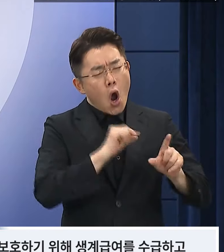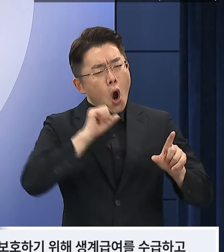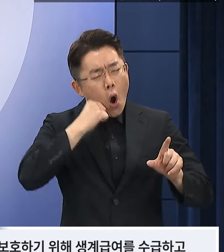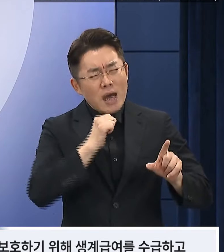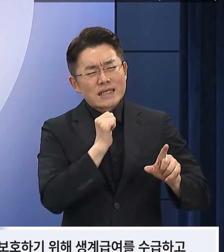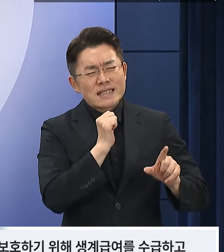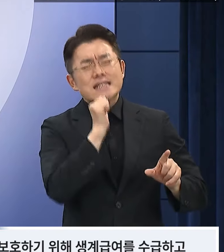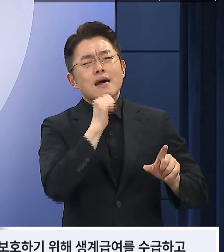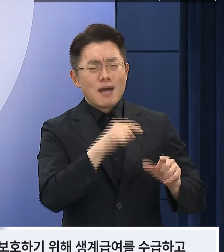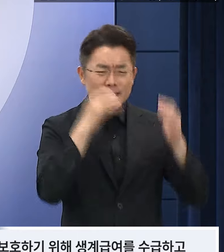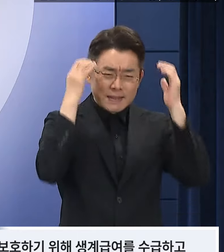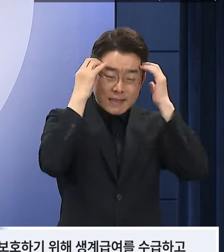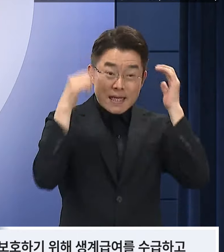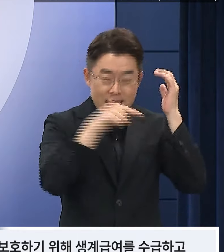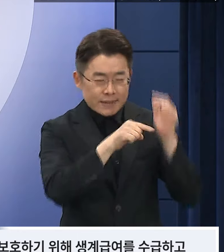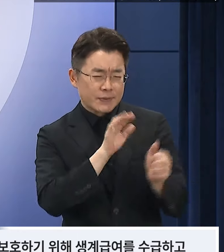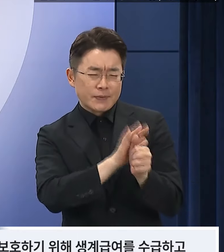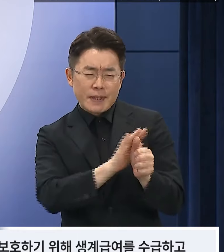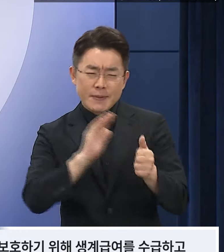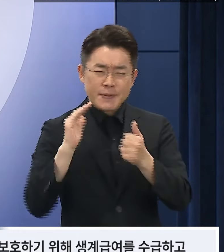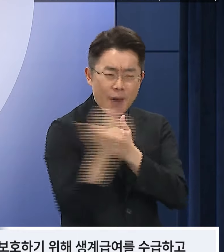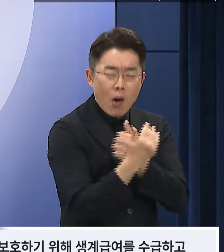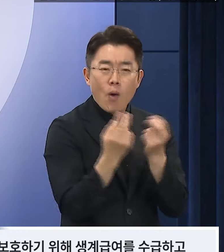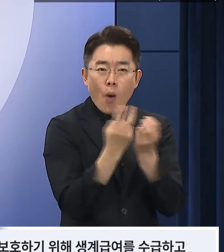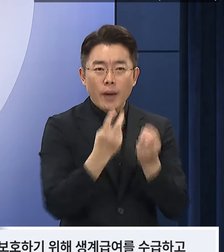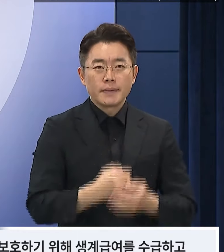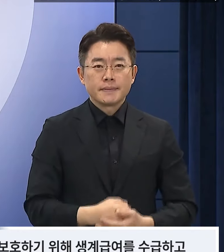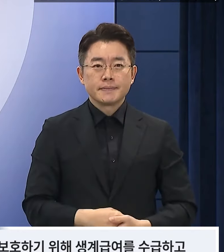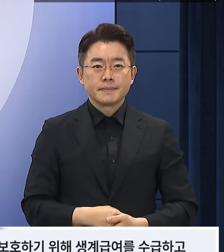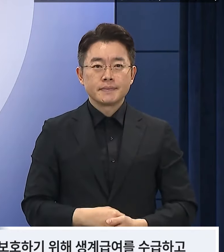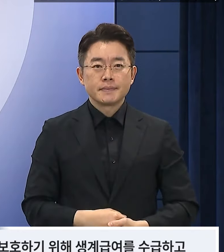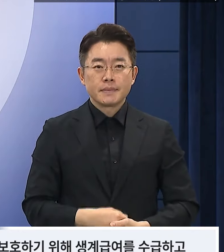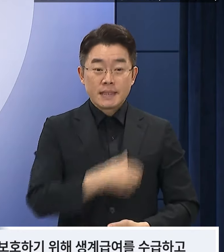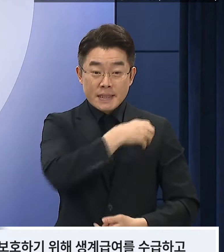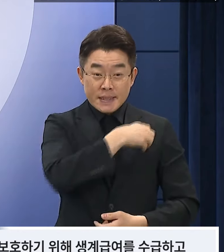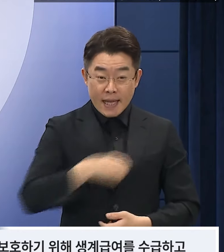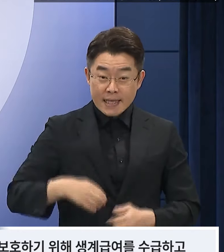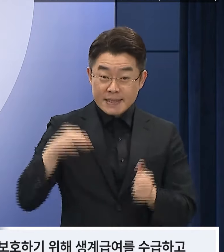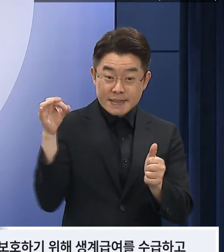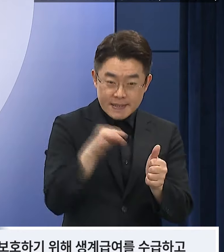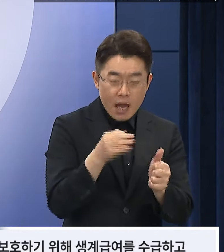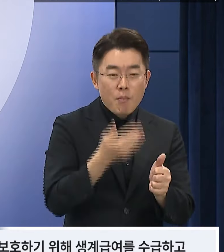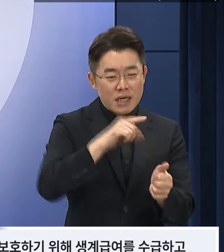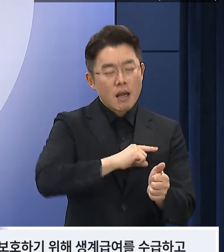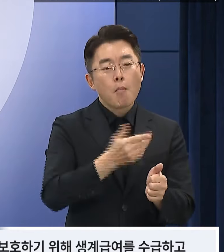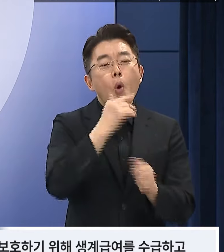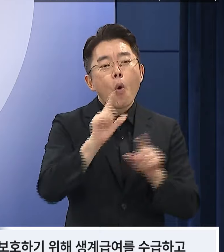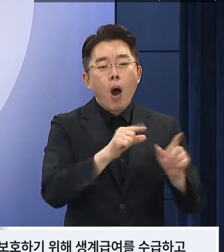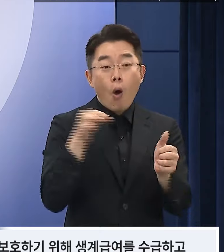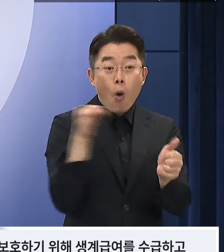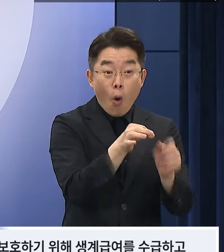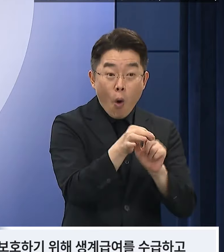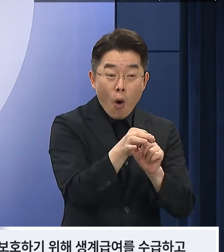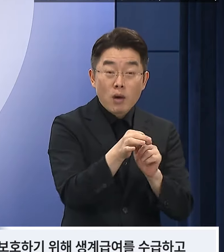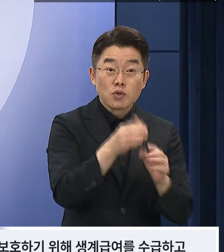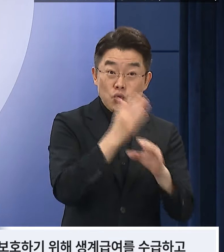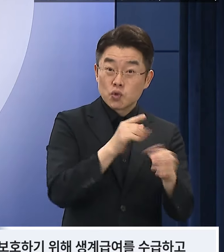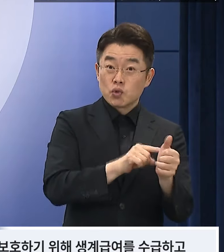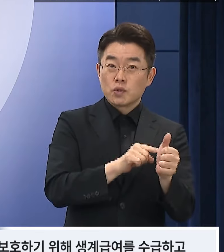생활을 더욱 두텁게 보호하기 위해 생계급여를 수급하고 계신 어르신에게는